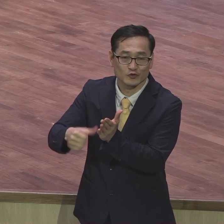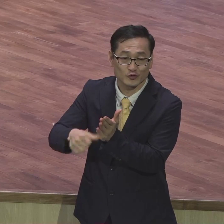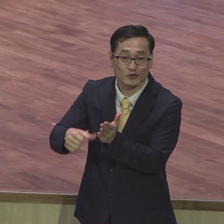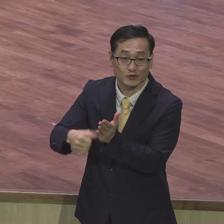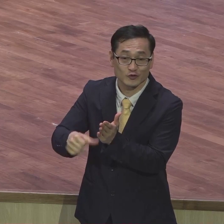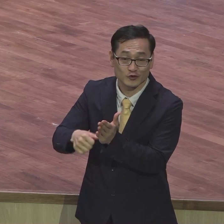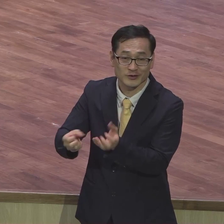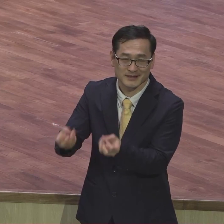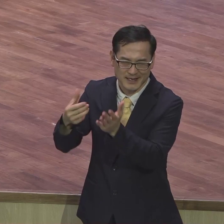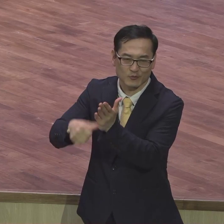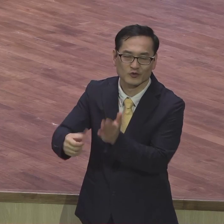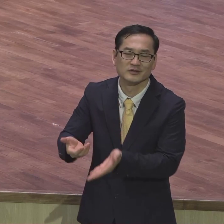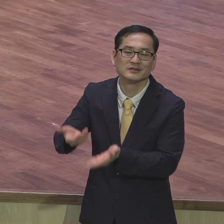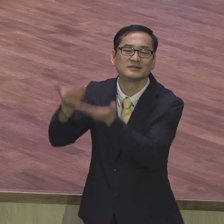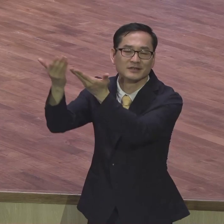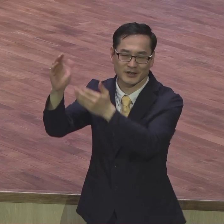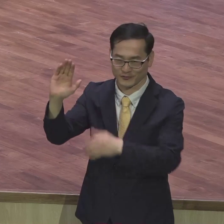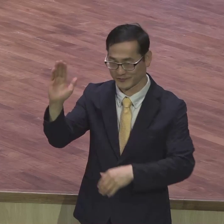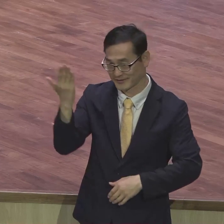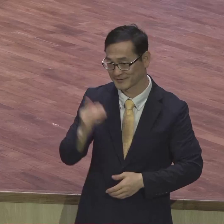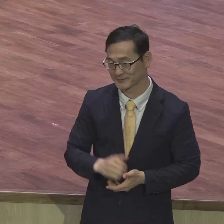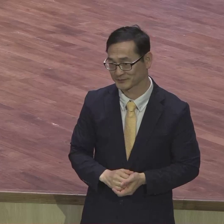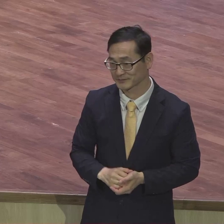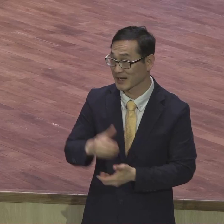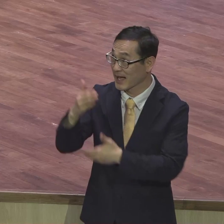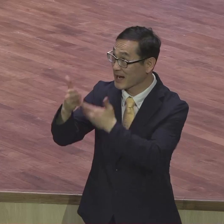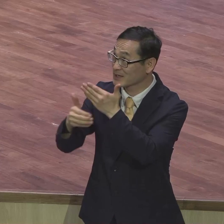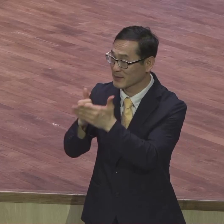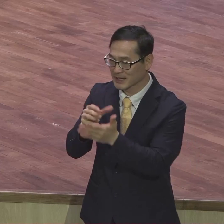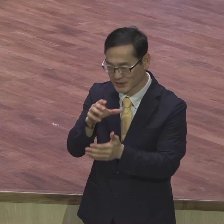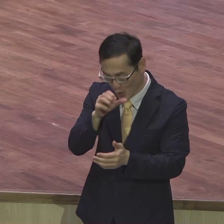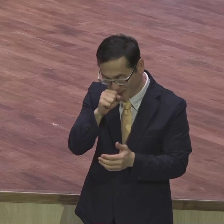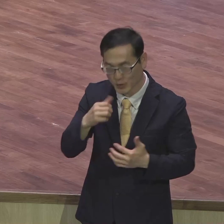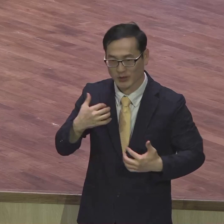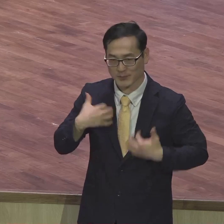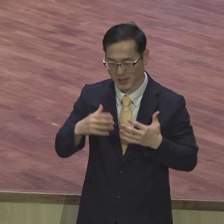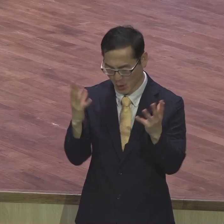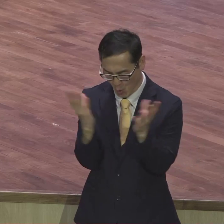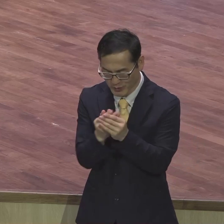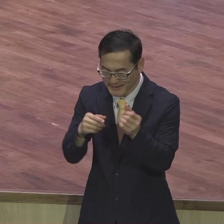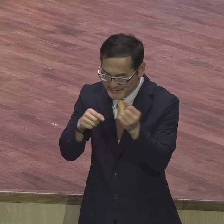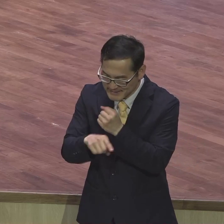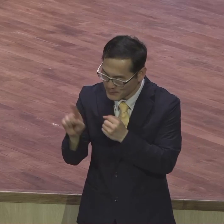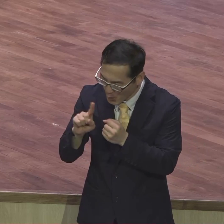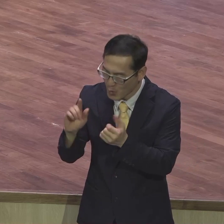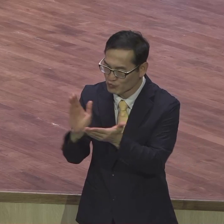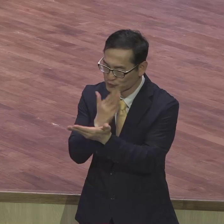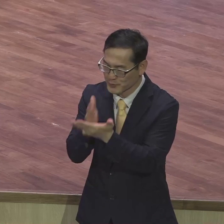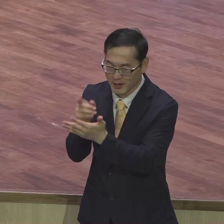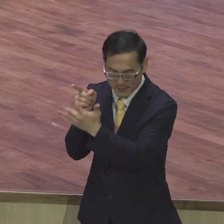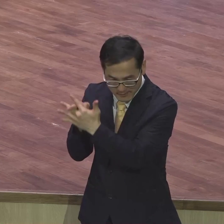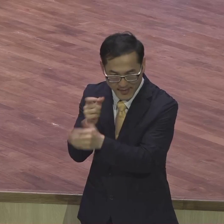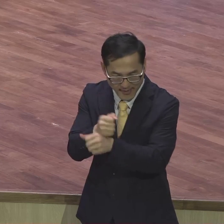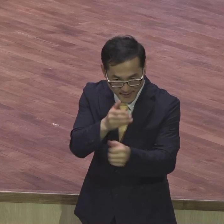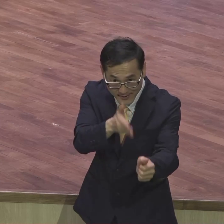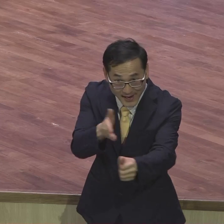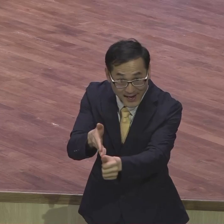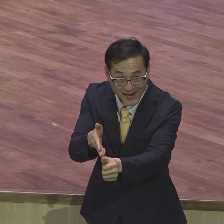선하시고 기뻐하시고 온전하신 뜻이. 이게 마지막 모습입니다. 하나님의 선하시고 기뻐하시고